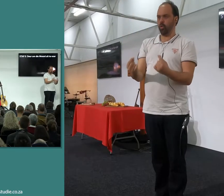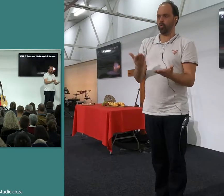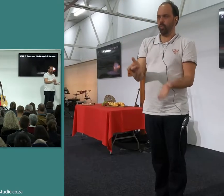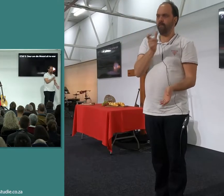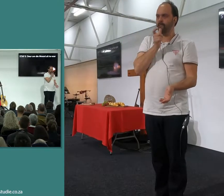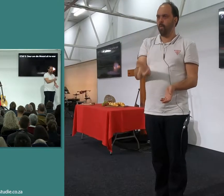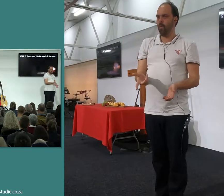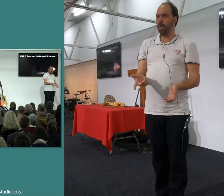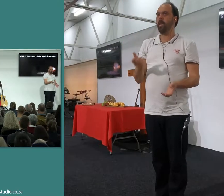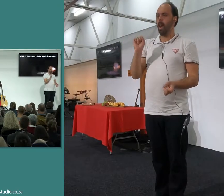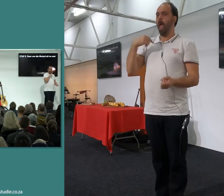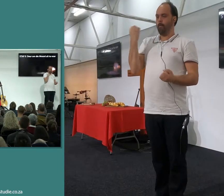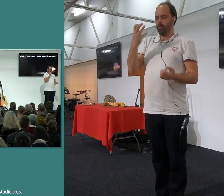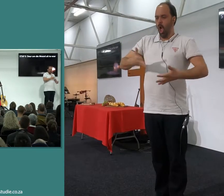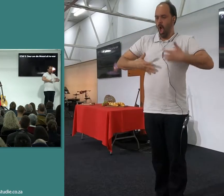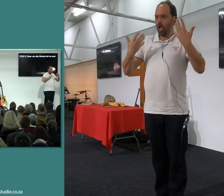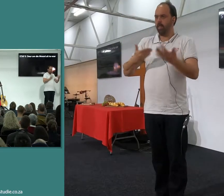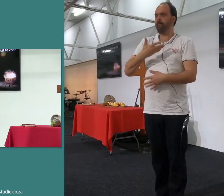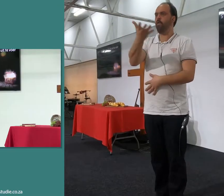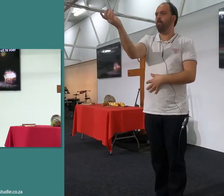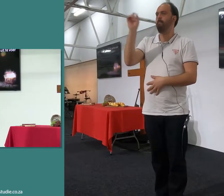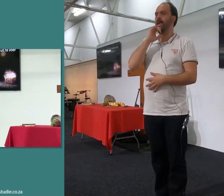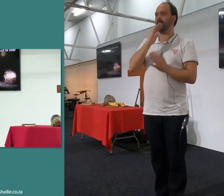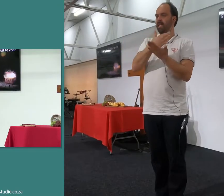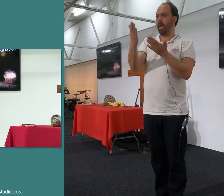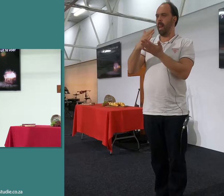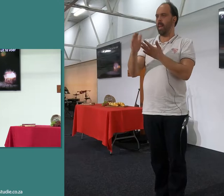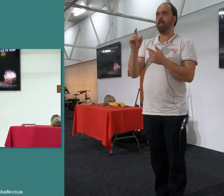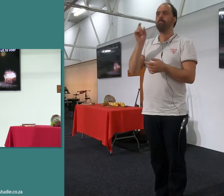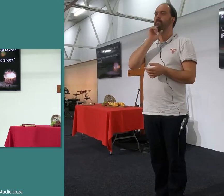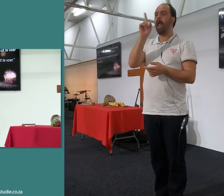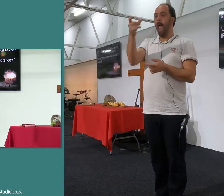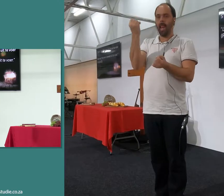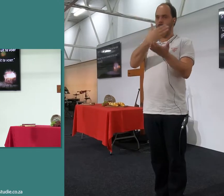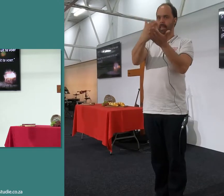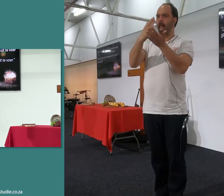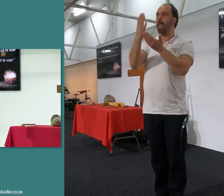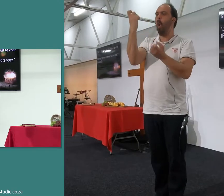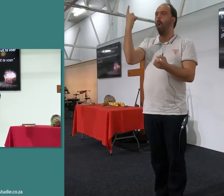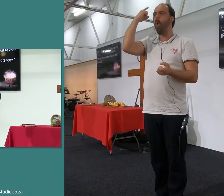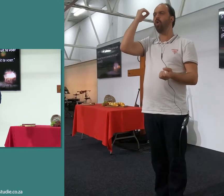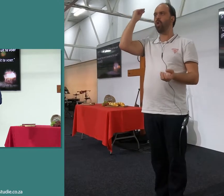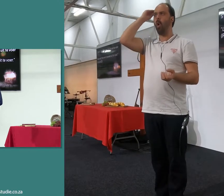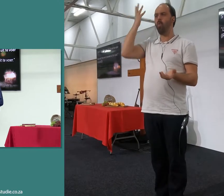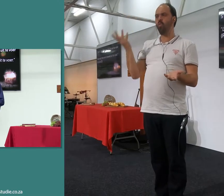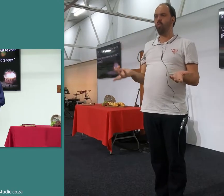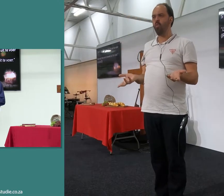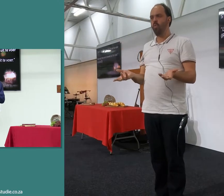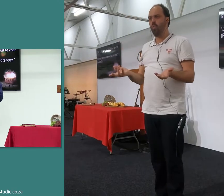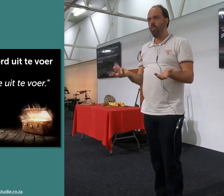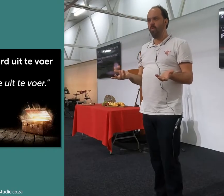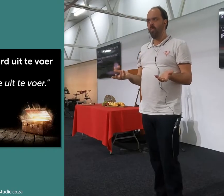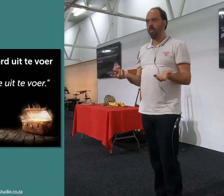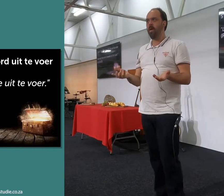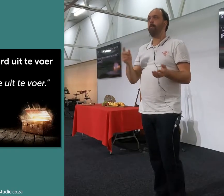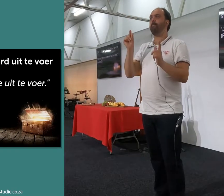en nou moet jy dit uitvoer, want anders gaan het glat nie vast sê, dan gaan het glat nie vast sê, en, psalm 119 vers 7, dan sê, leer my,